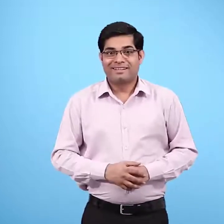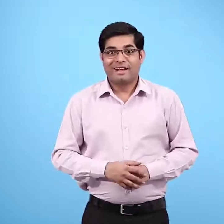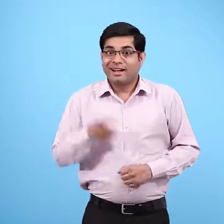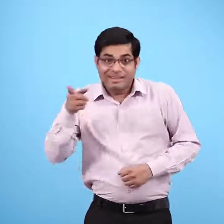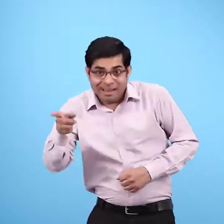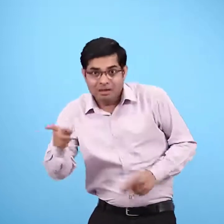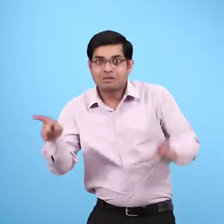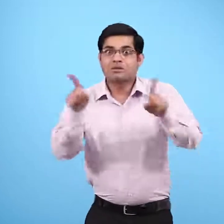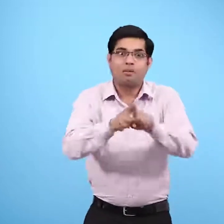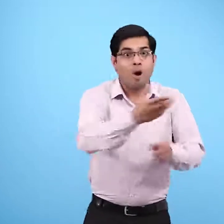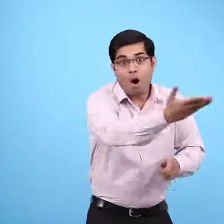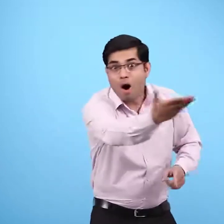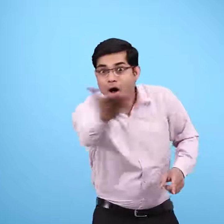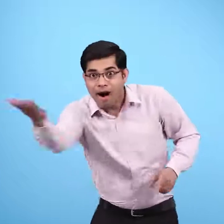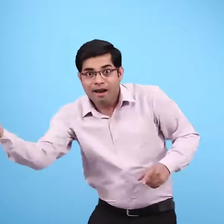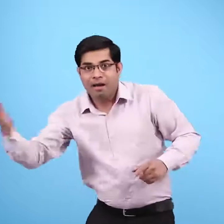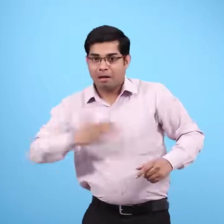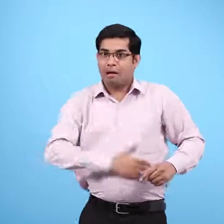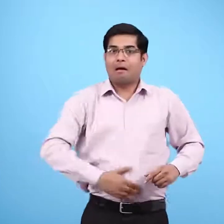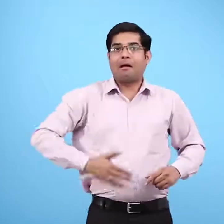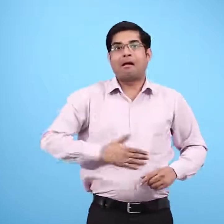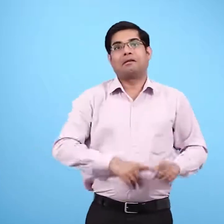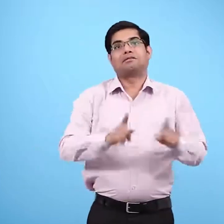इसके उसके सबके पेट की